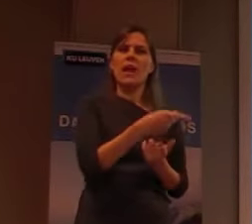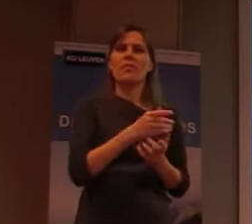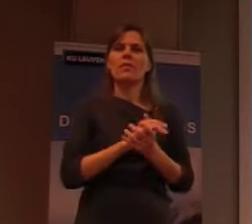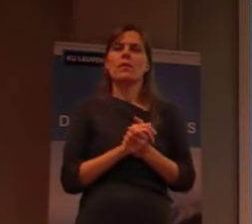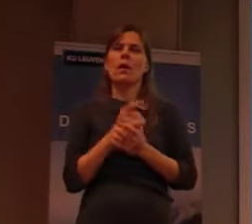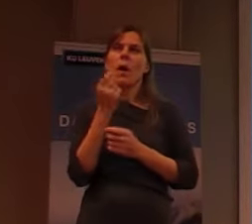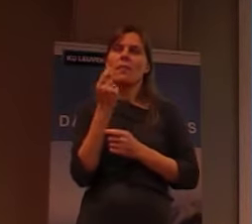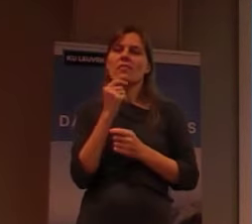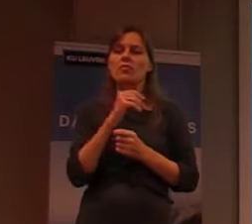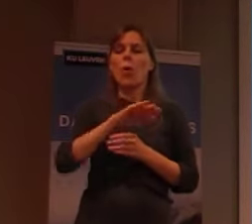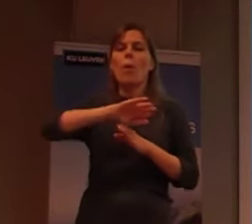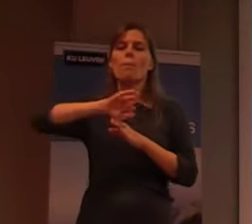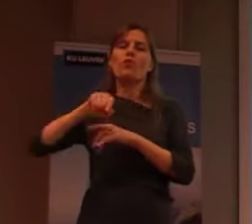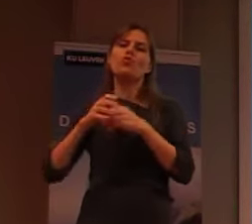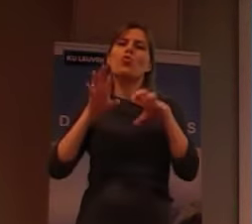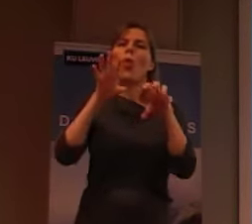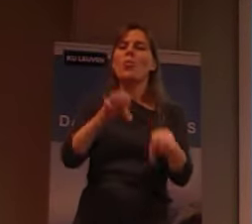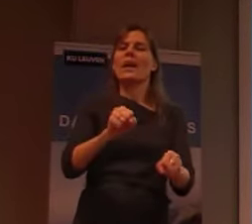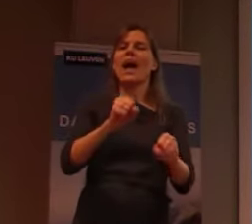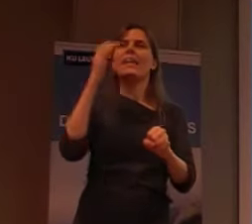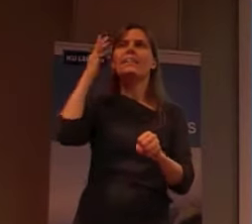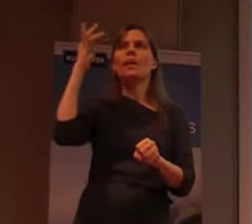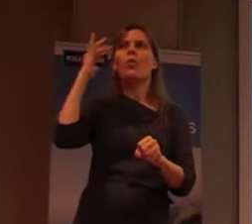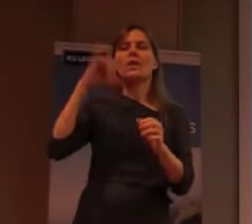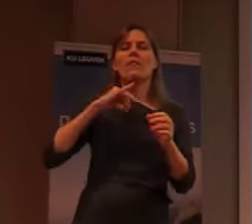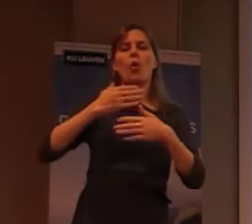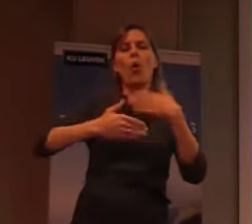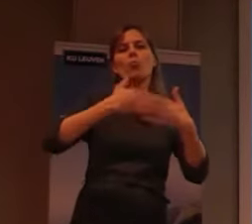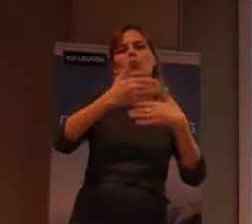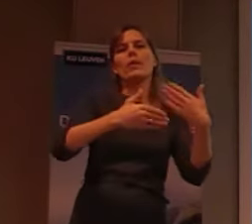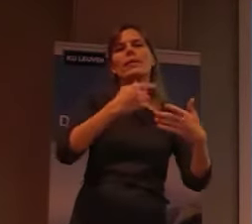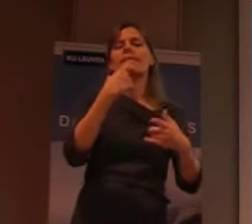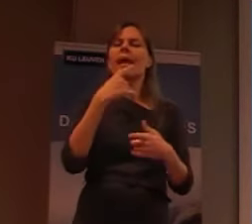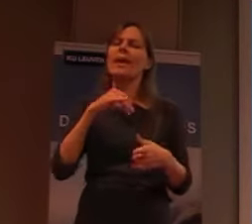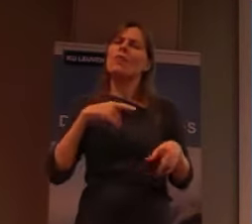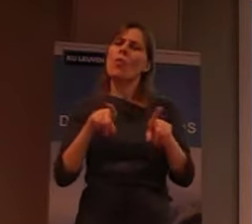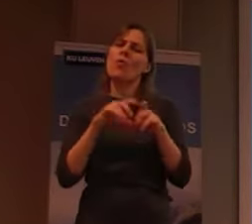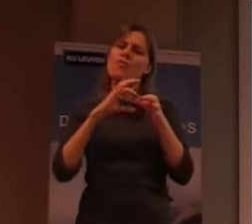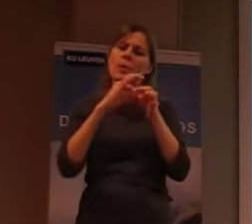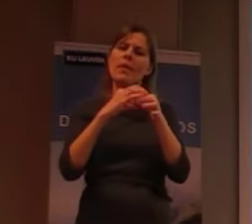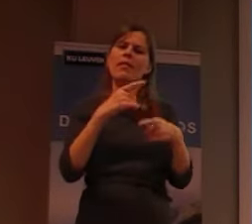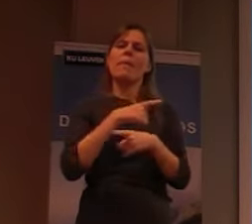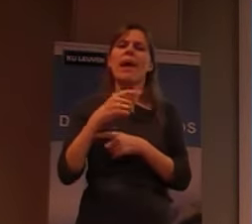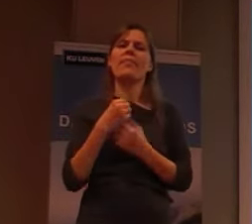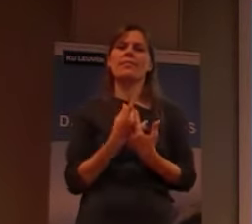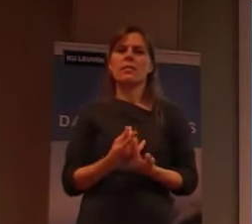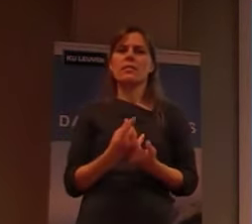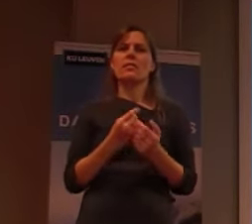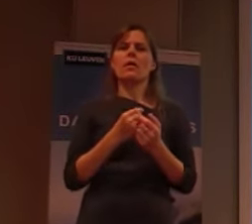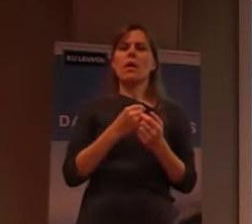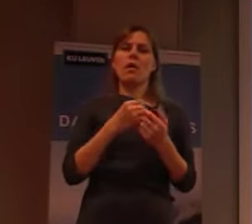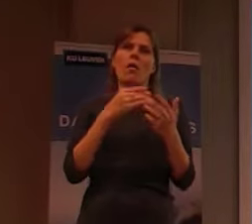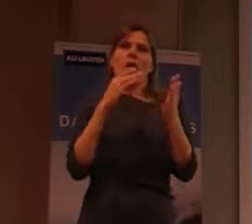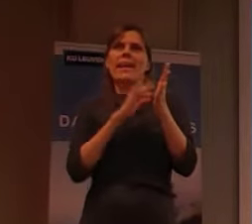theorie daarvoor ontwikkeld, waar ze zeggen, ja, dat had eigenlijk, ook met ras te maken. Het feit, dat Pater Damian, als